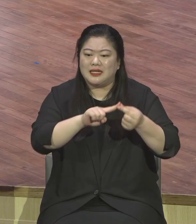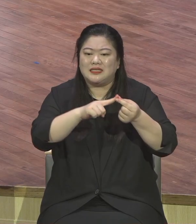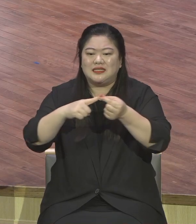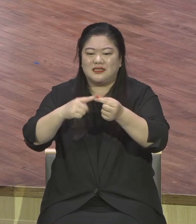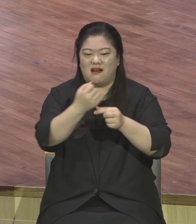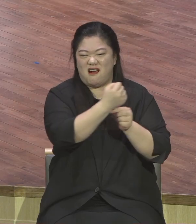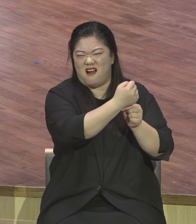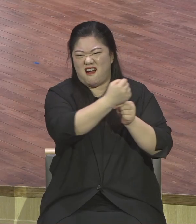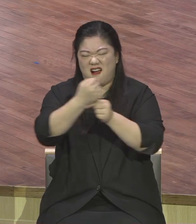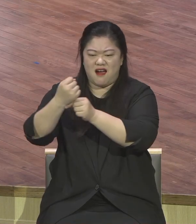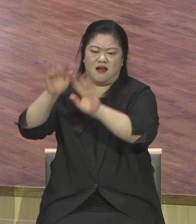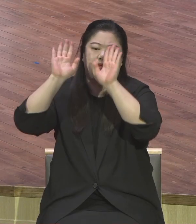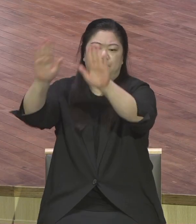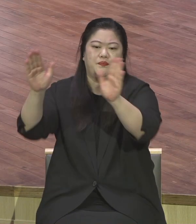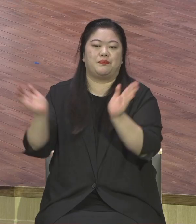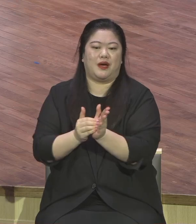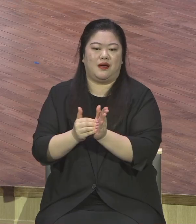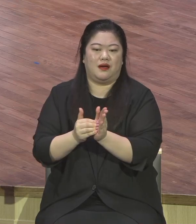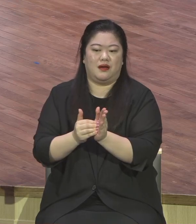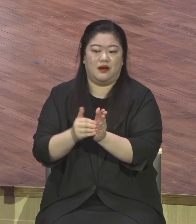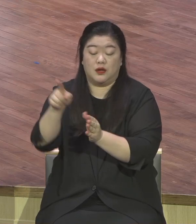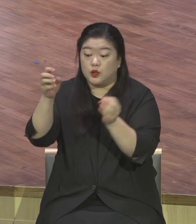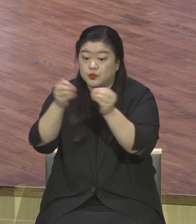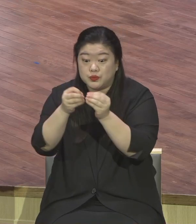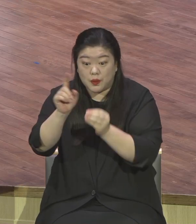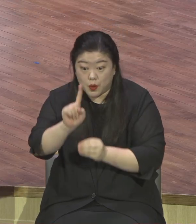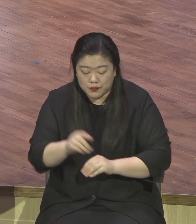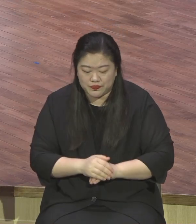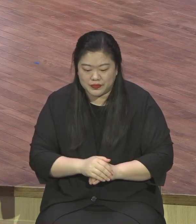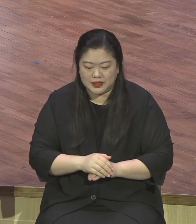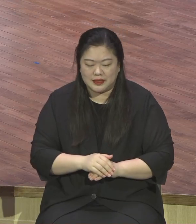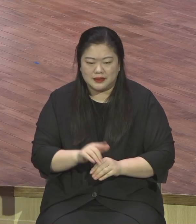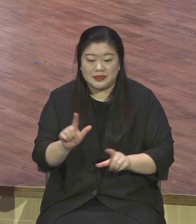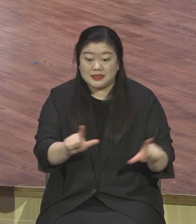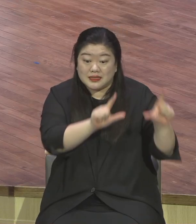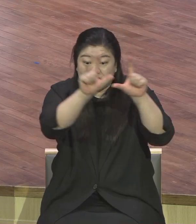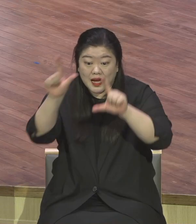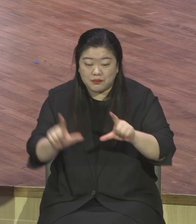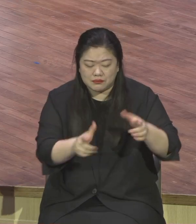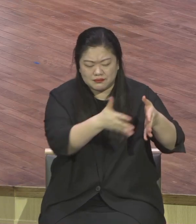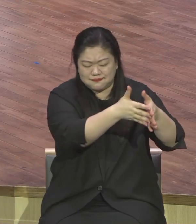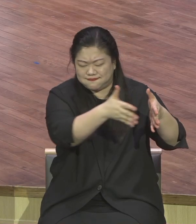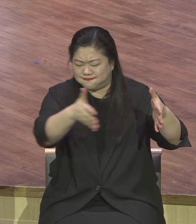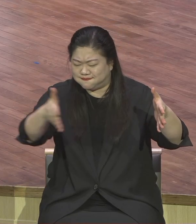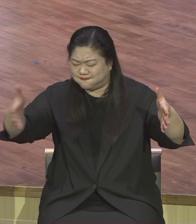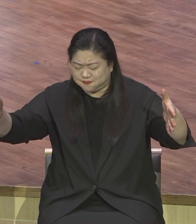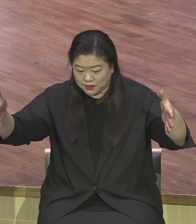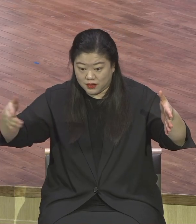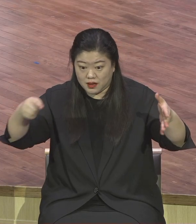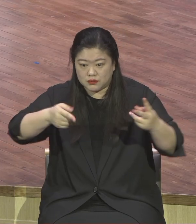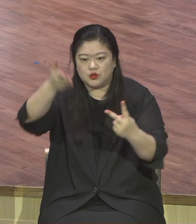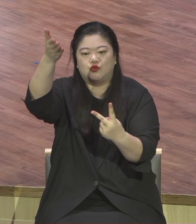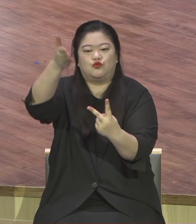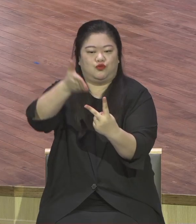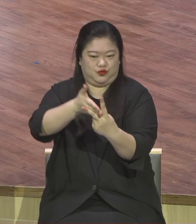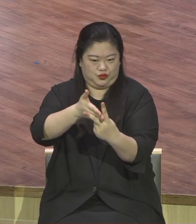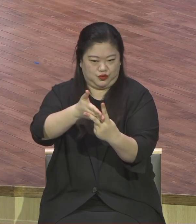인생은 두 시기가 있다, 그러면서 살 쪘을 때와 살 빠졌을 때예요.